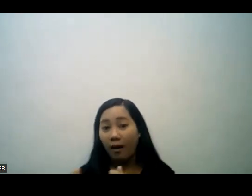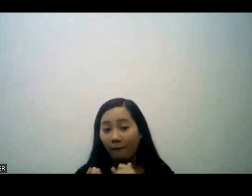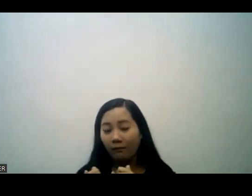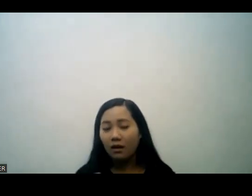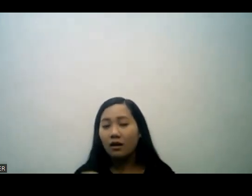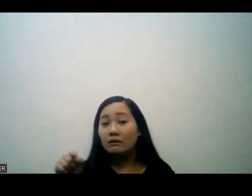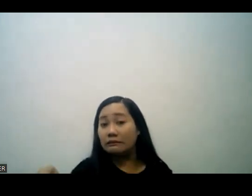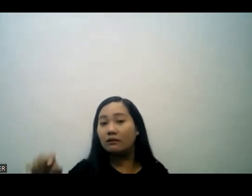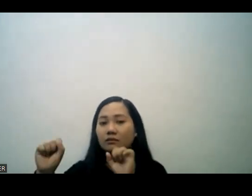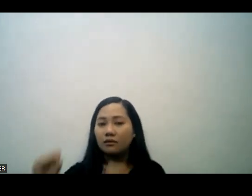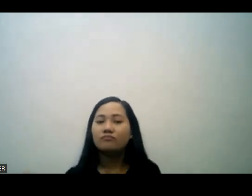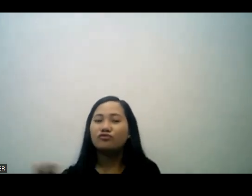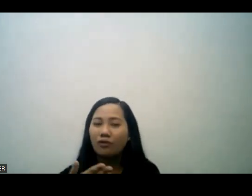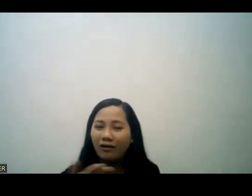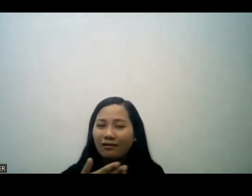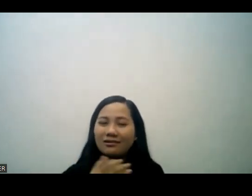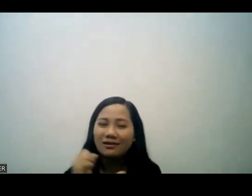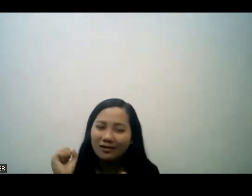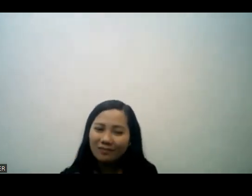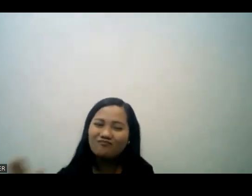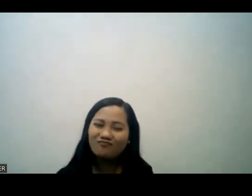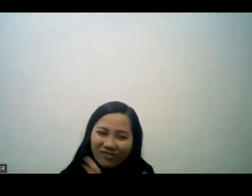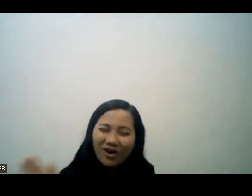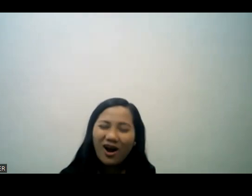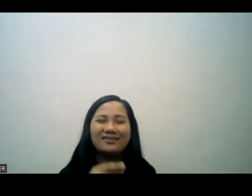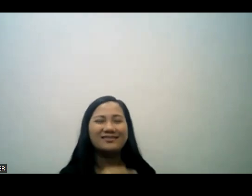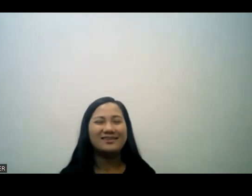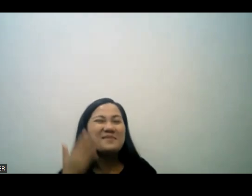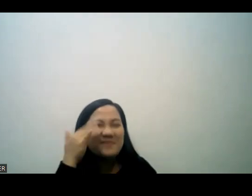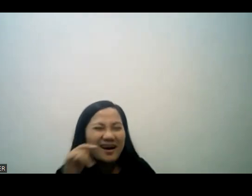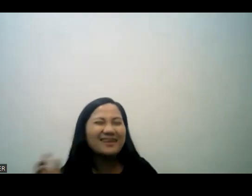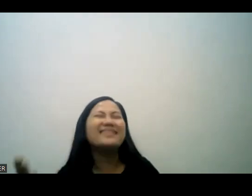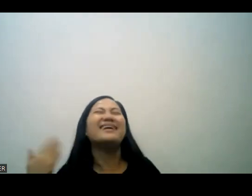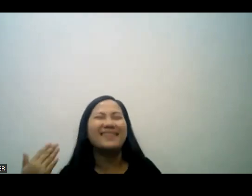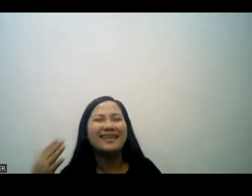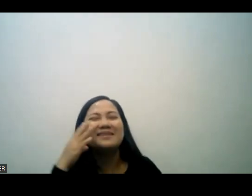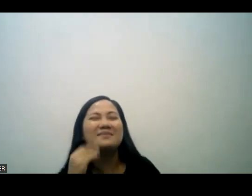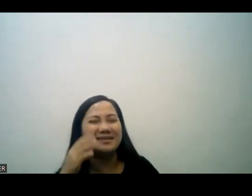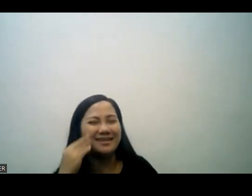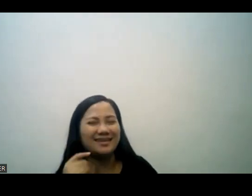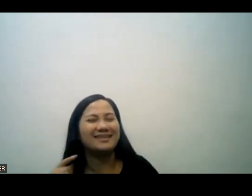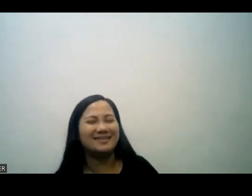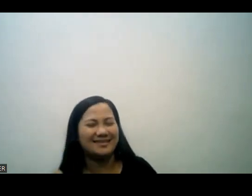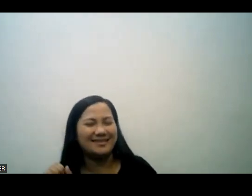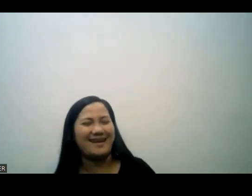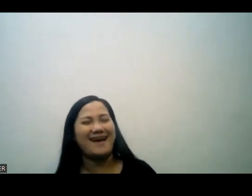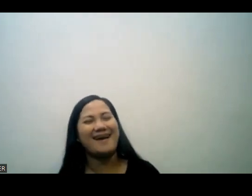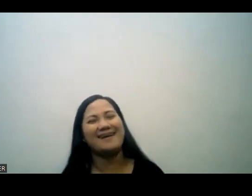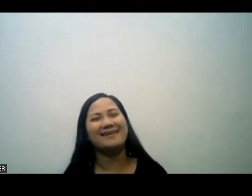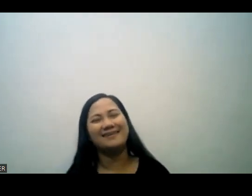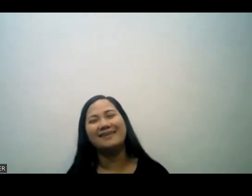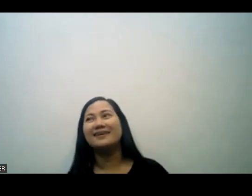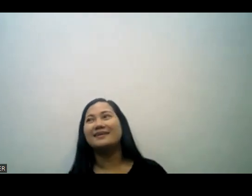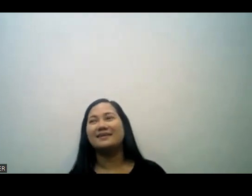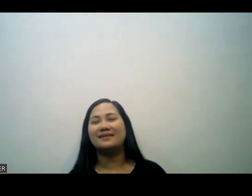if God wants to comfort this brother, God will give me the suffering first